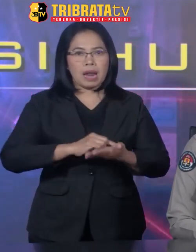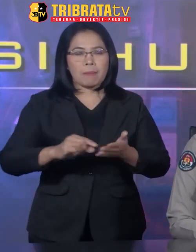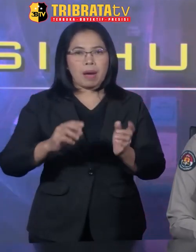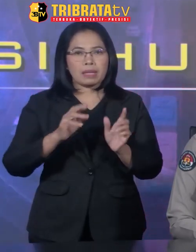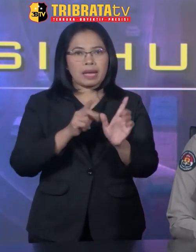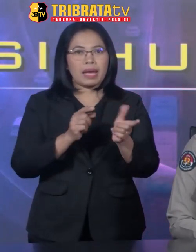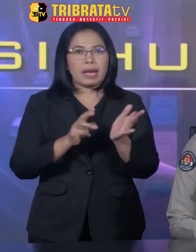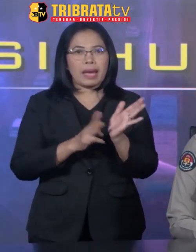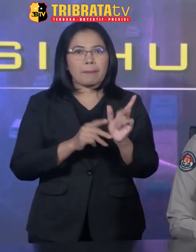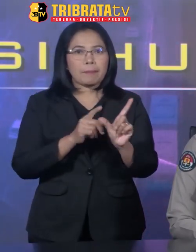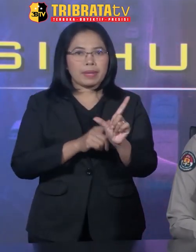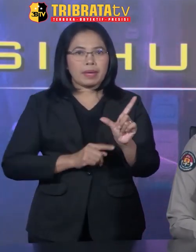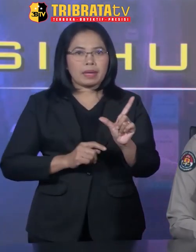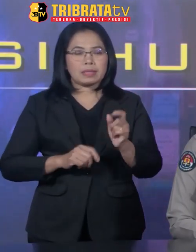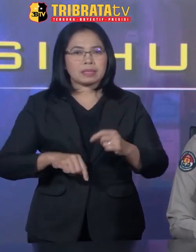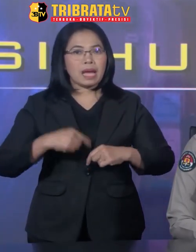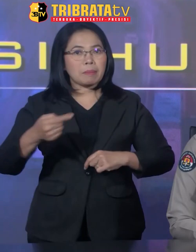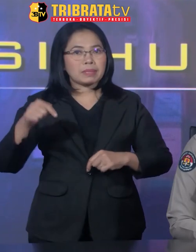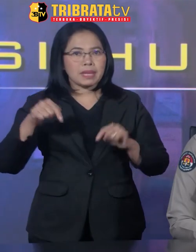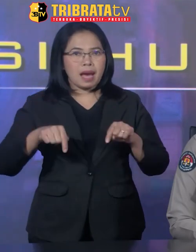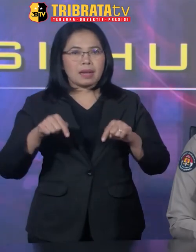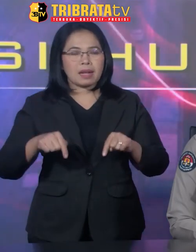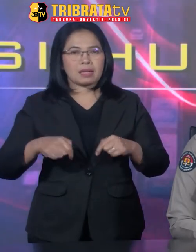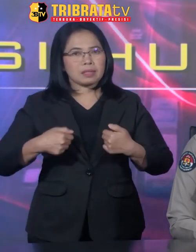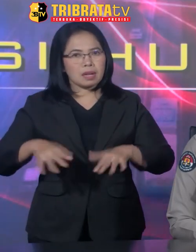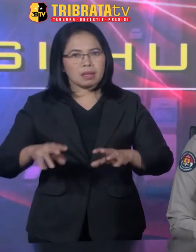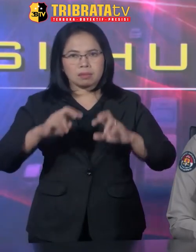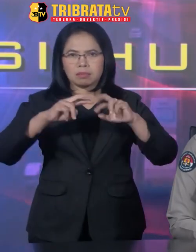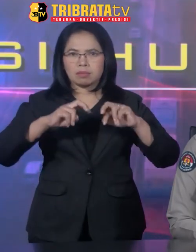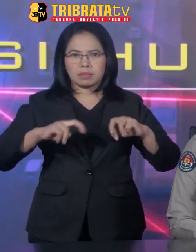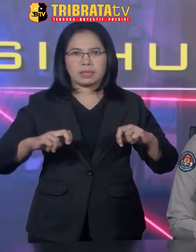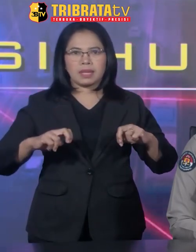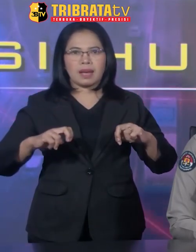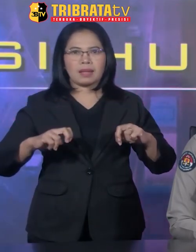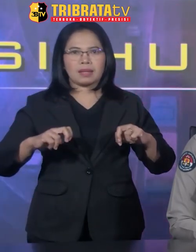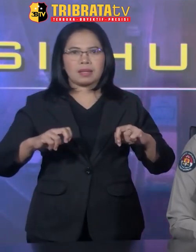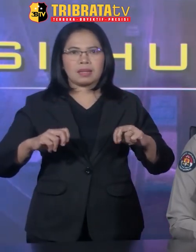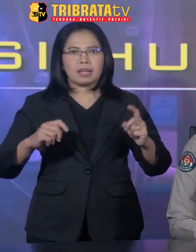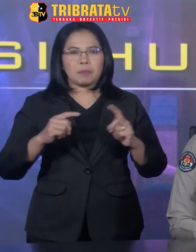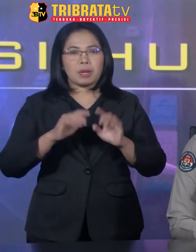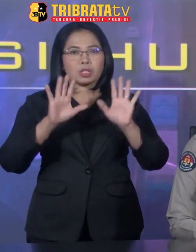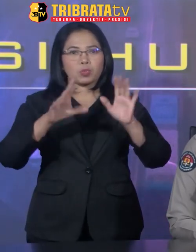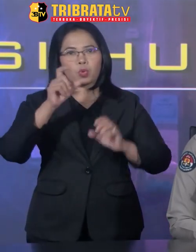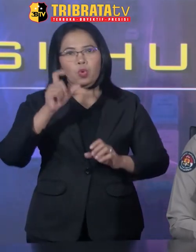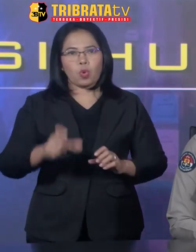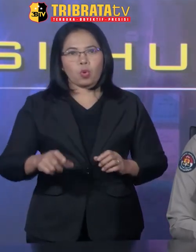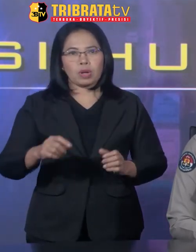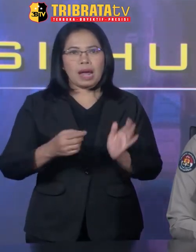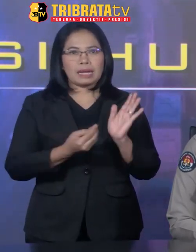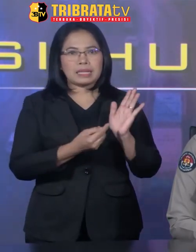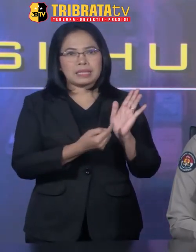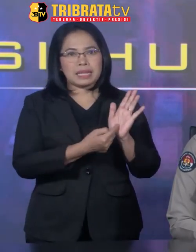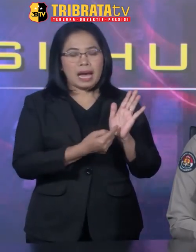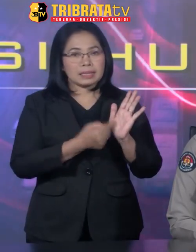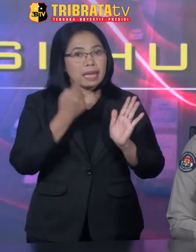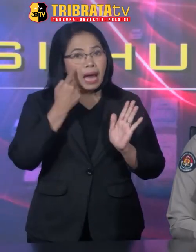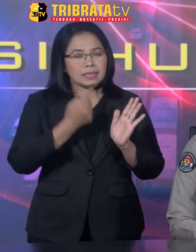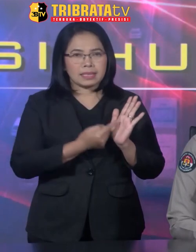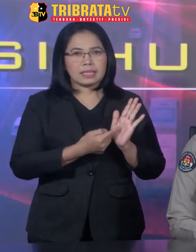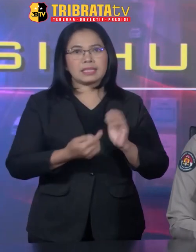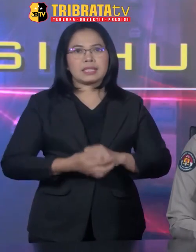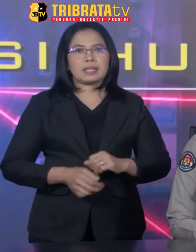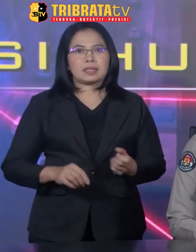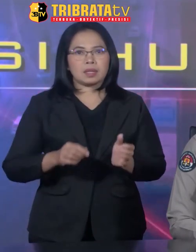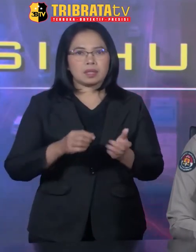MY. Sampai dengan saat ini telah dilakukan pemeriksaan kepada 10 orang saksi termasuk Saudara